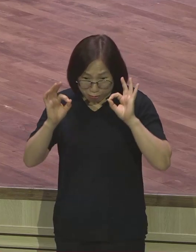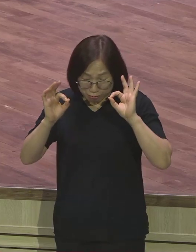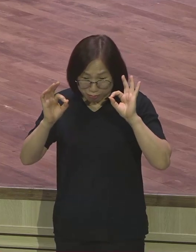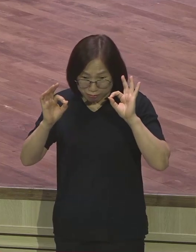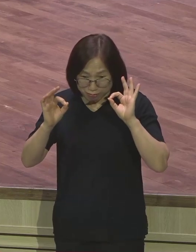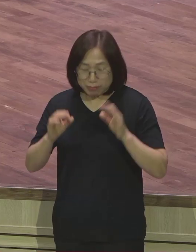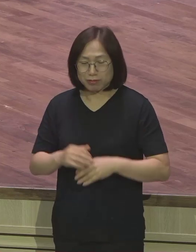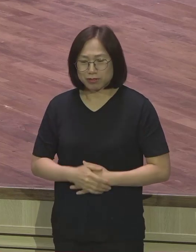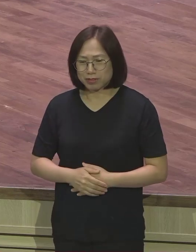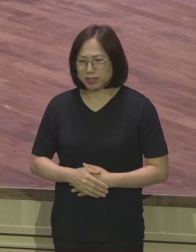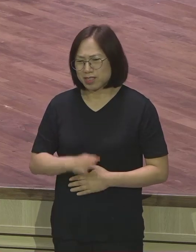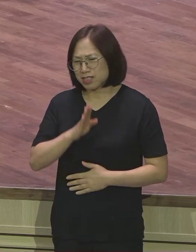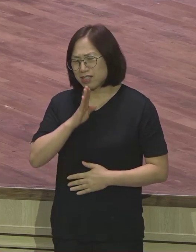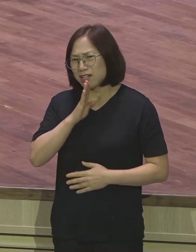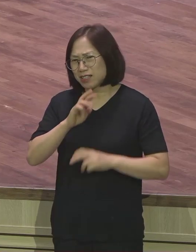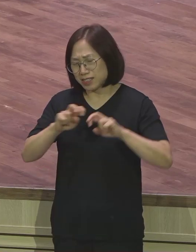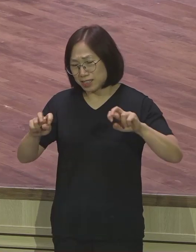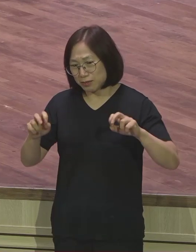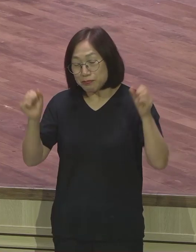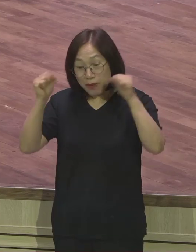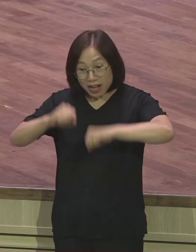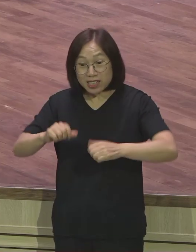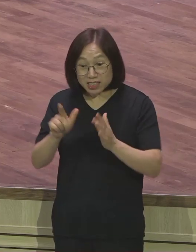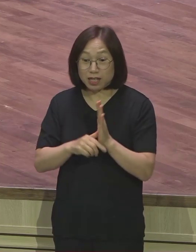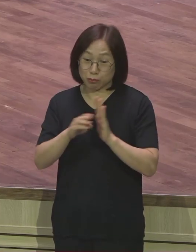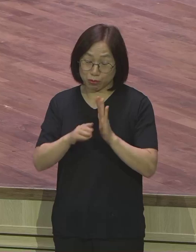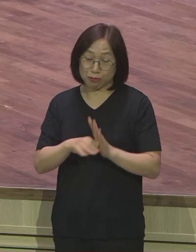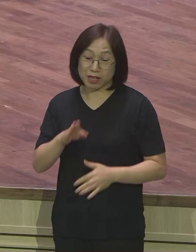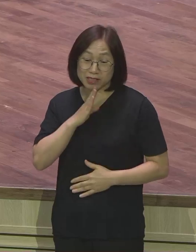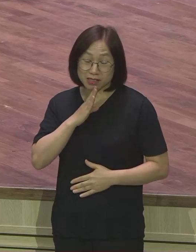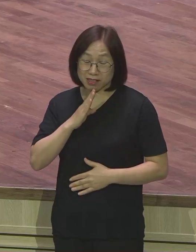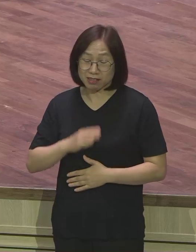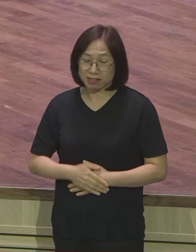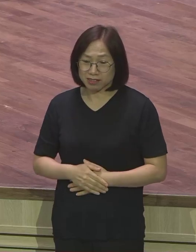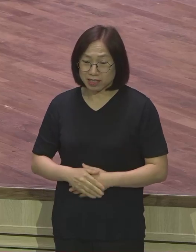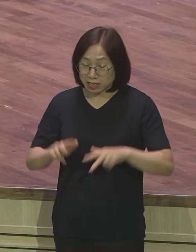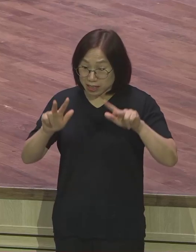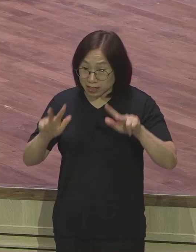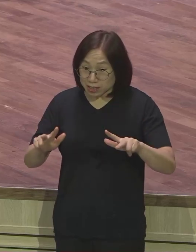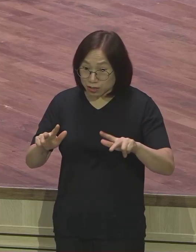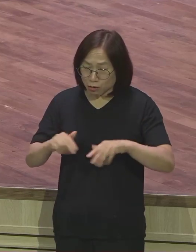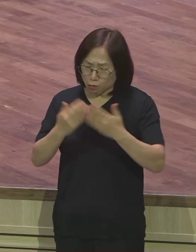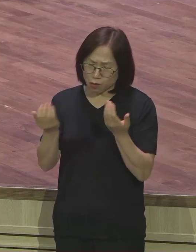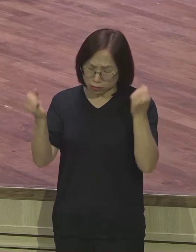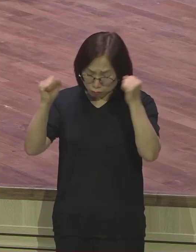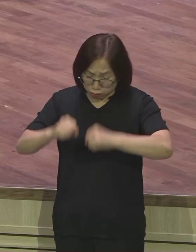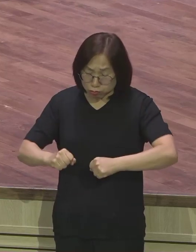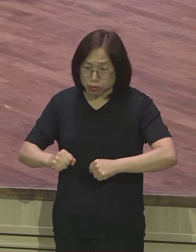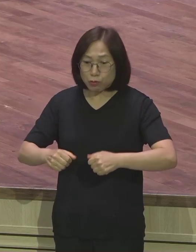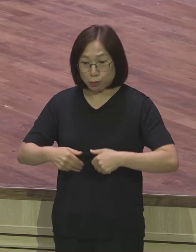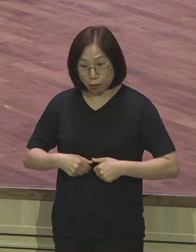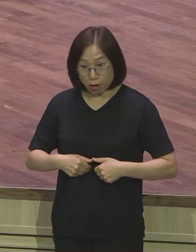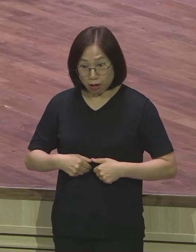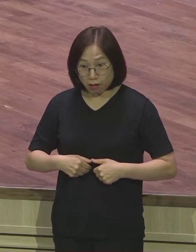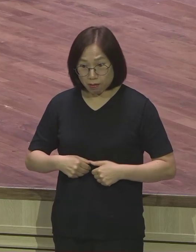사실은 망해될 시간표거든요. 지금 지금 완전히 무너지될 시간표입니다. 그런데 자기 방법으로